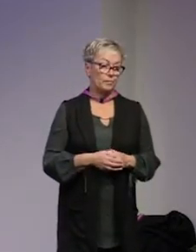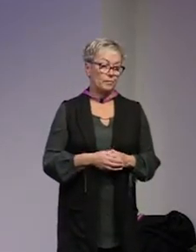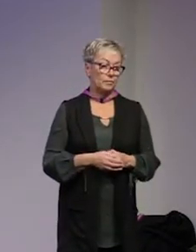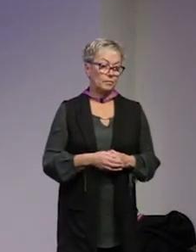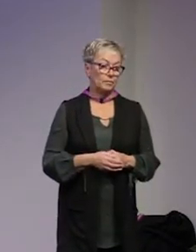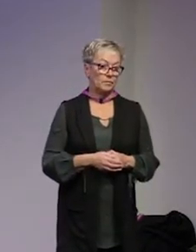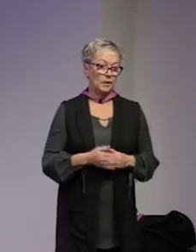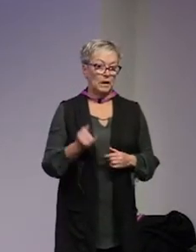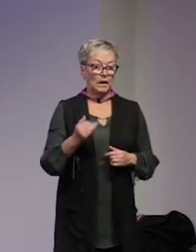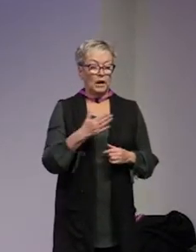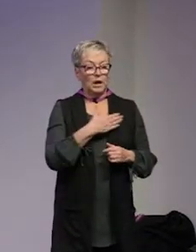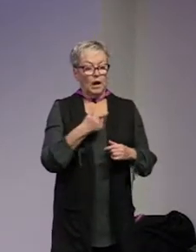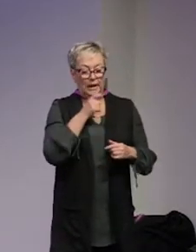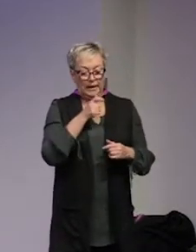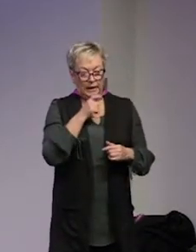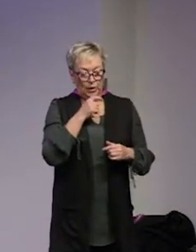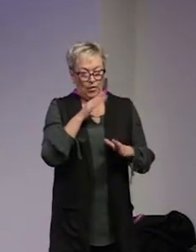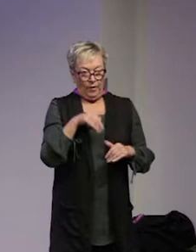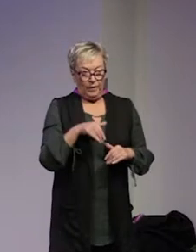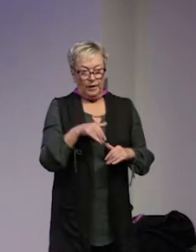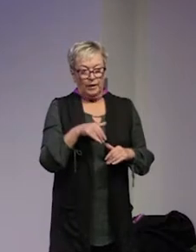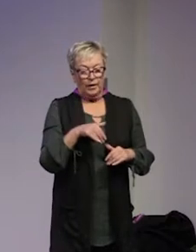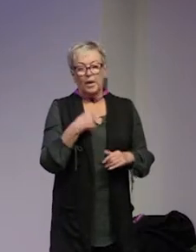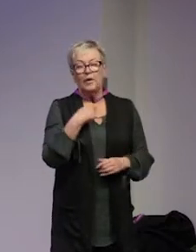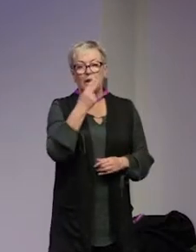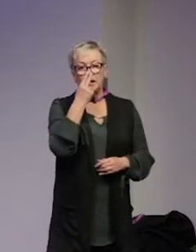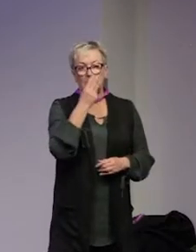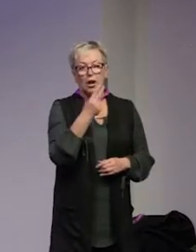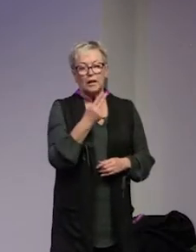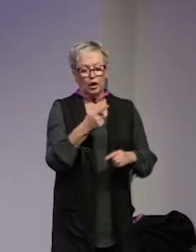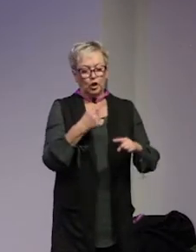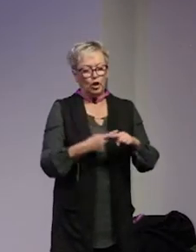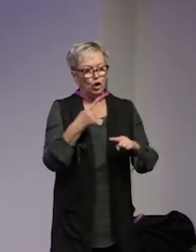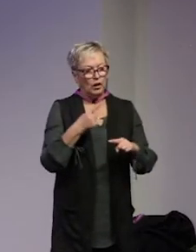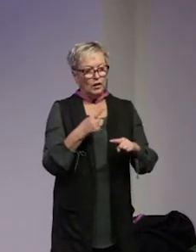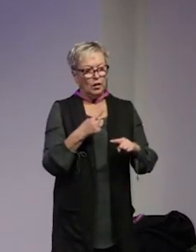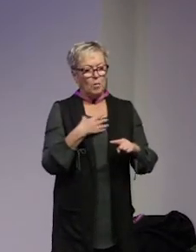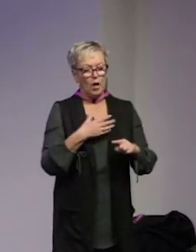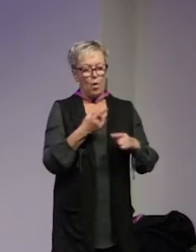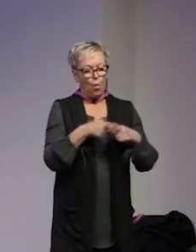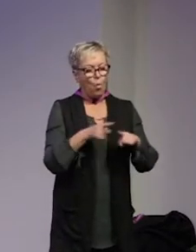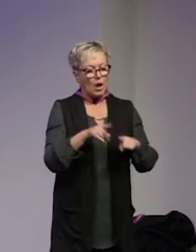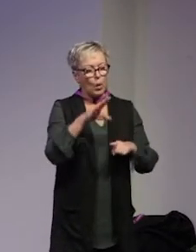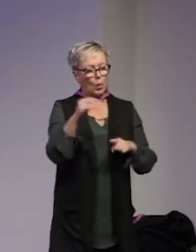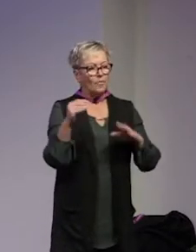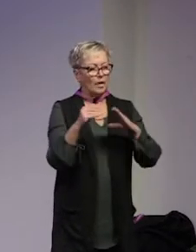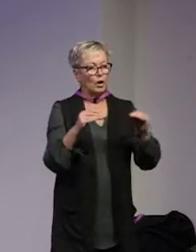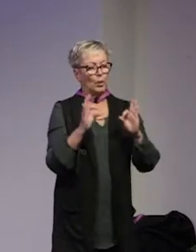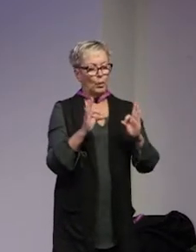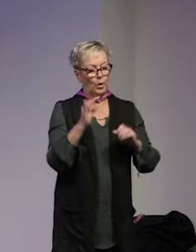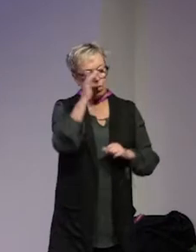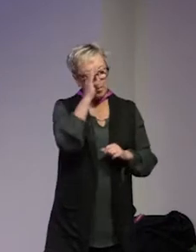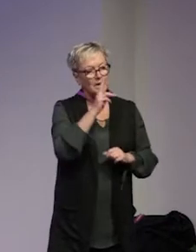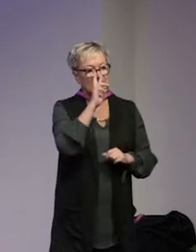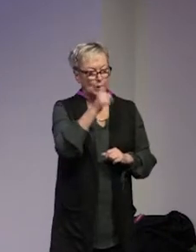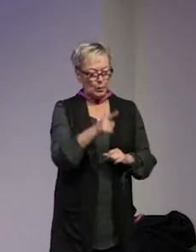i våra inledande intervjuer i Umeå framför allt så ser vi att det är väldigt tydligt att man har väldigt olika uppfattningar om hur problematiken